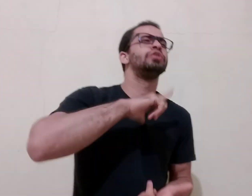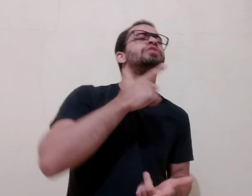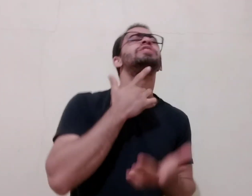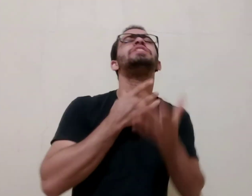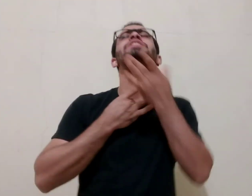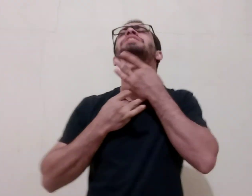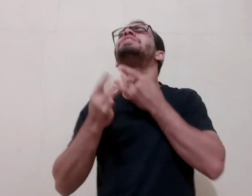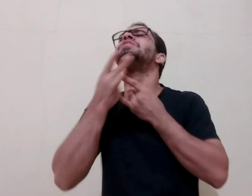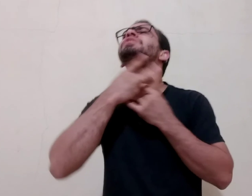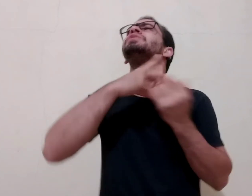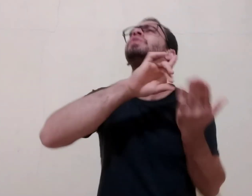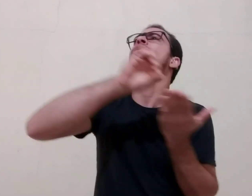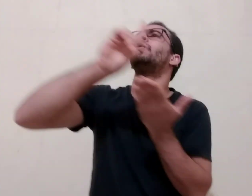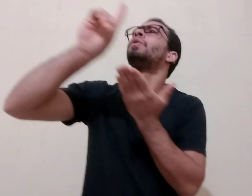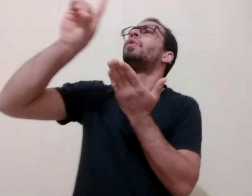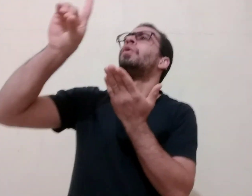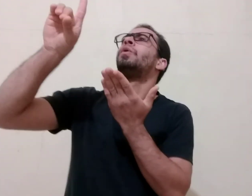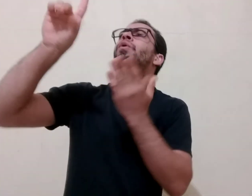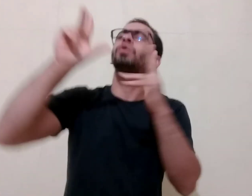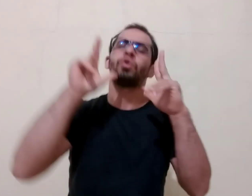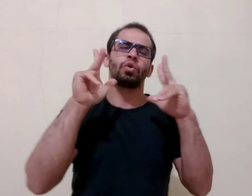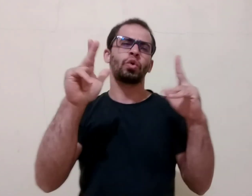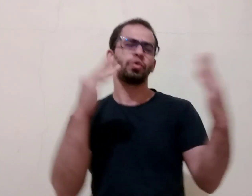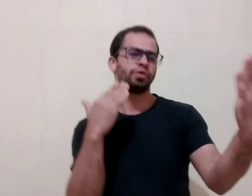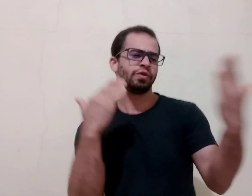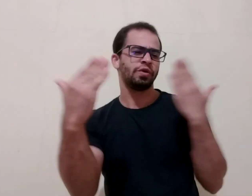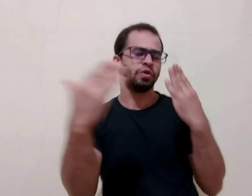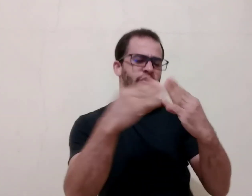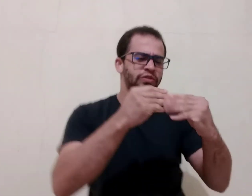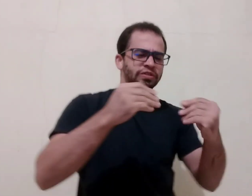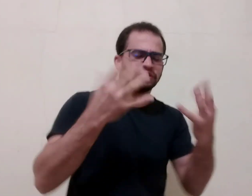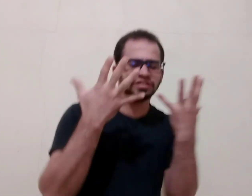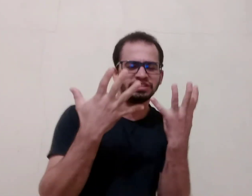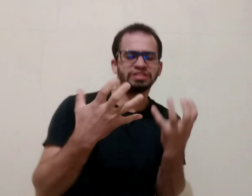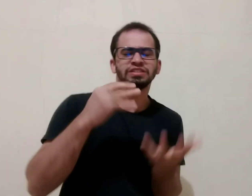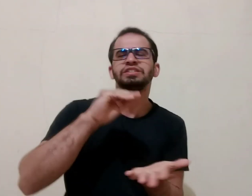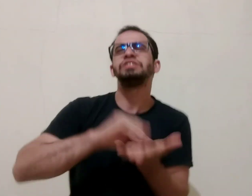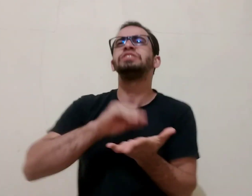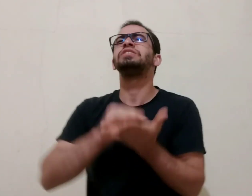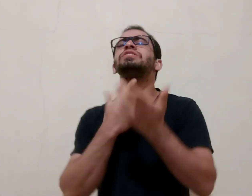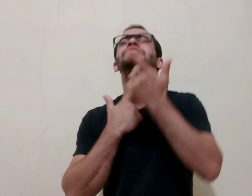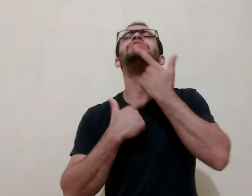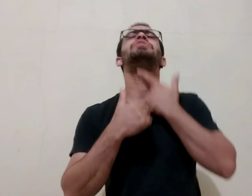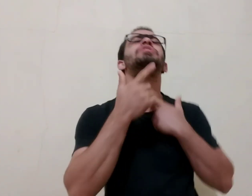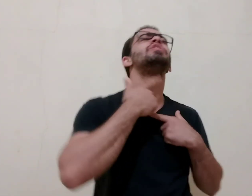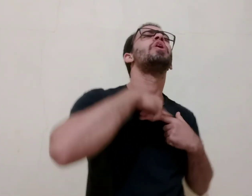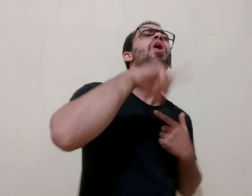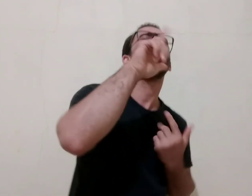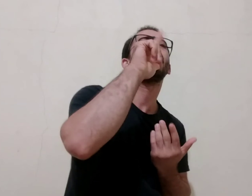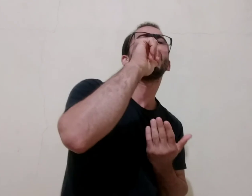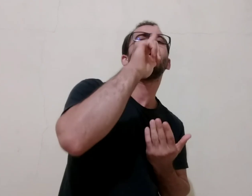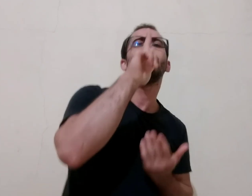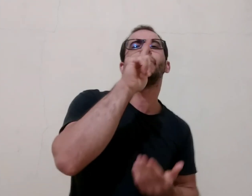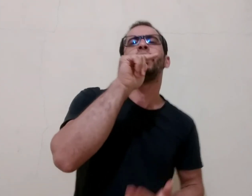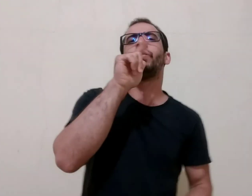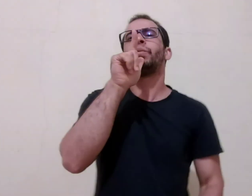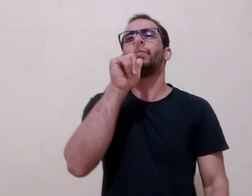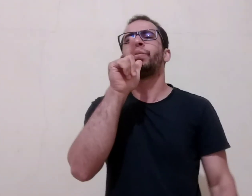de vós Como a terra sedenta, ó meu Deus